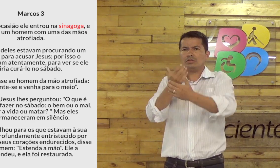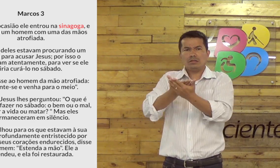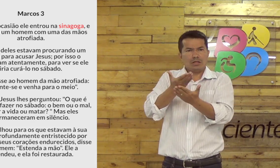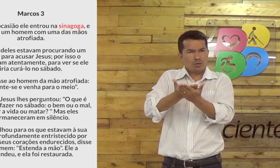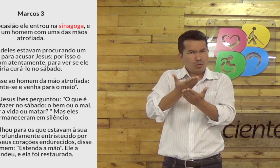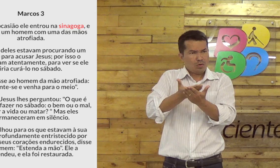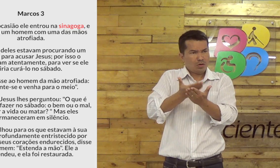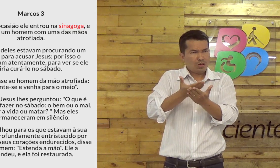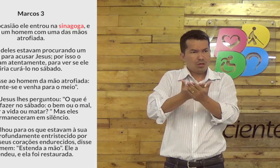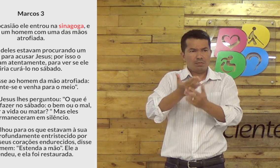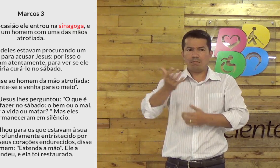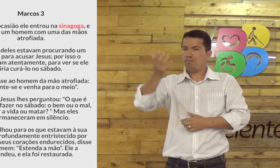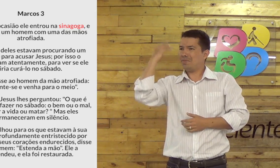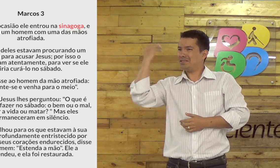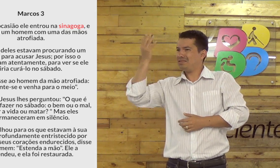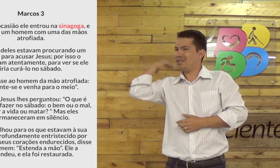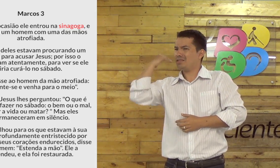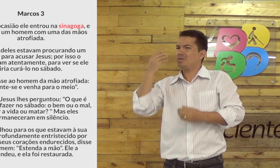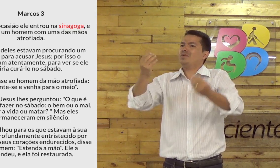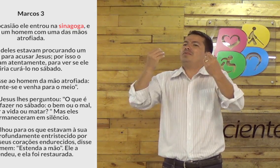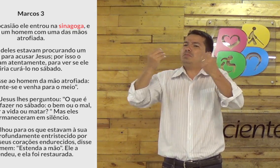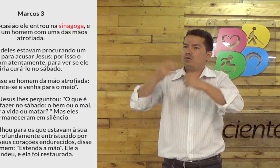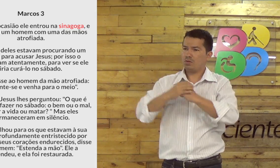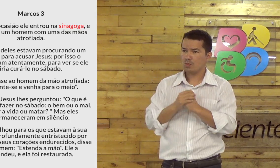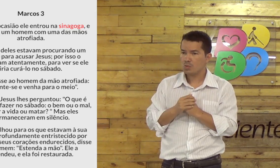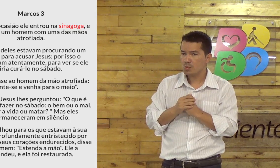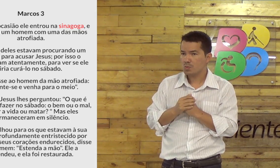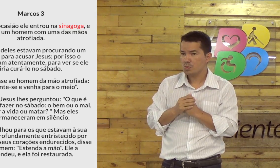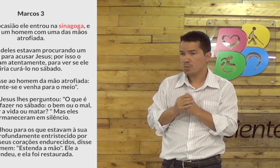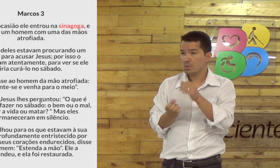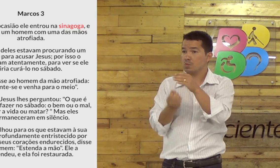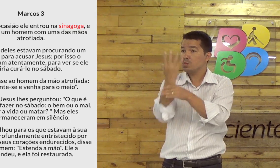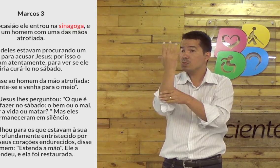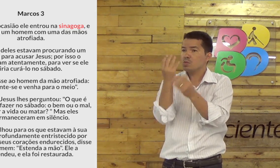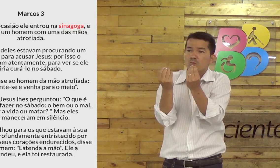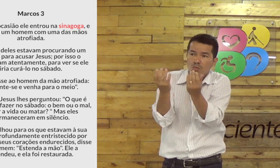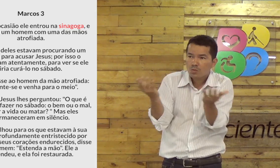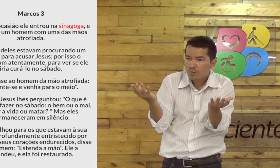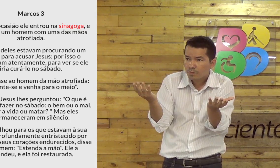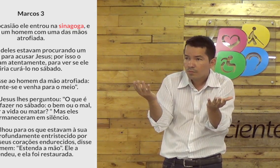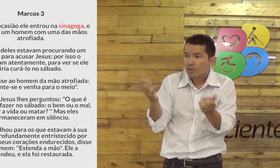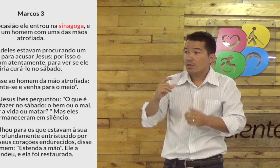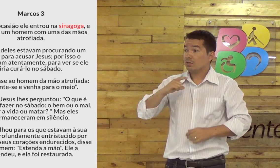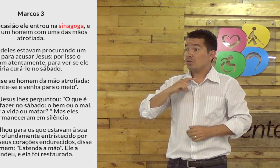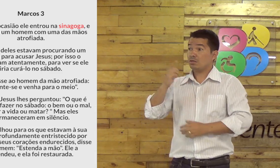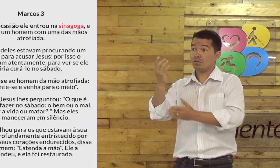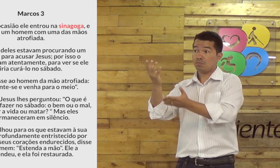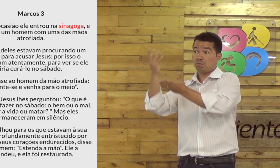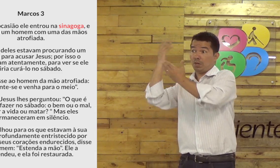A sinagoga, lá no passado, claro, como que ela funcionava? Como que ela era dividida?